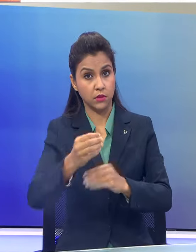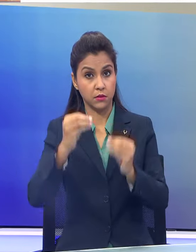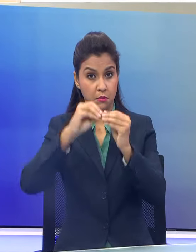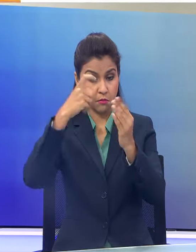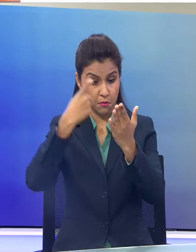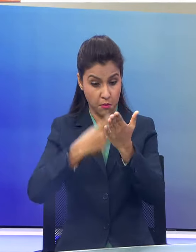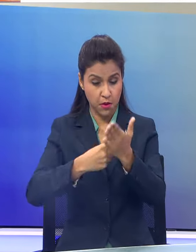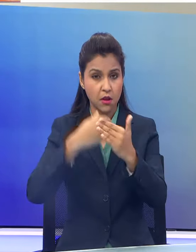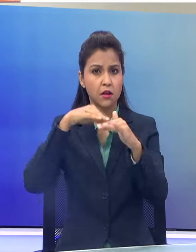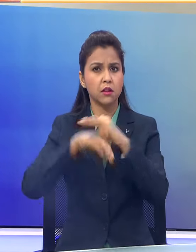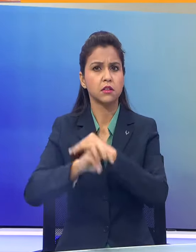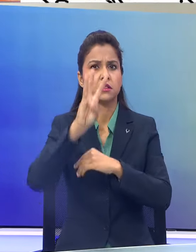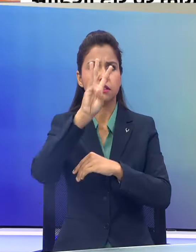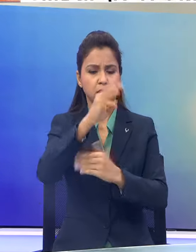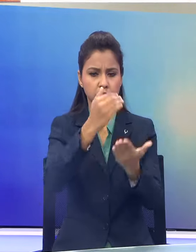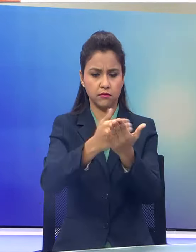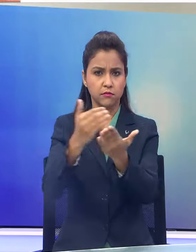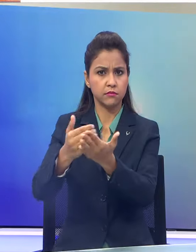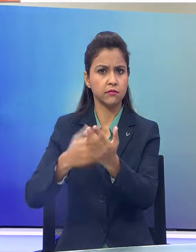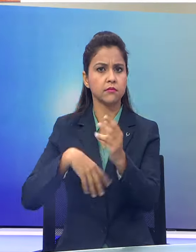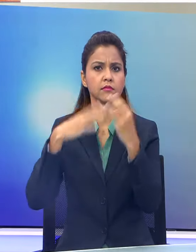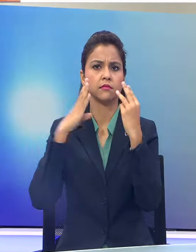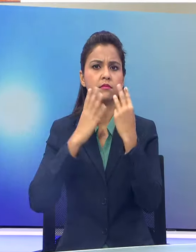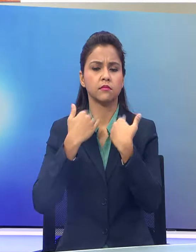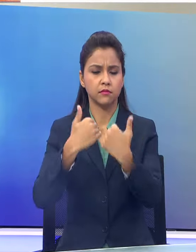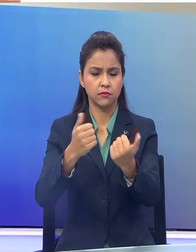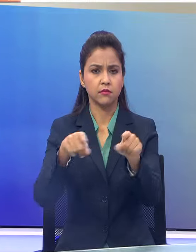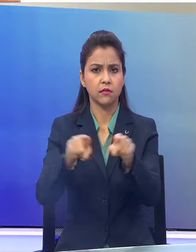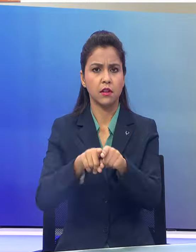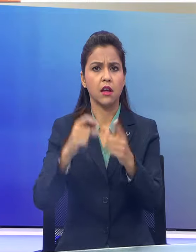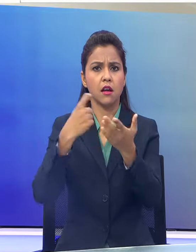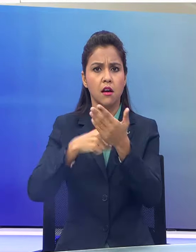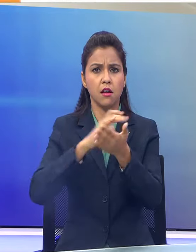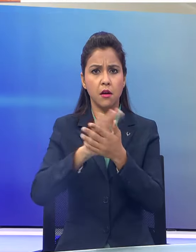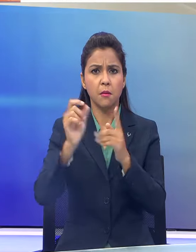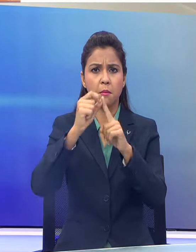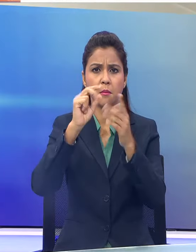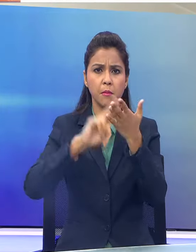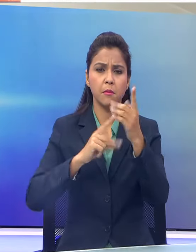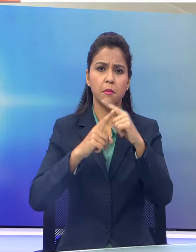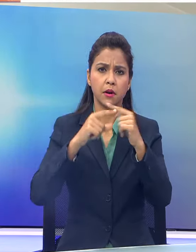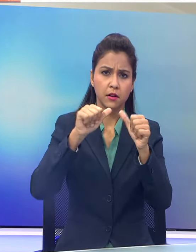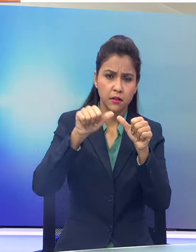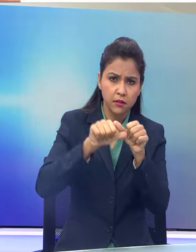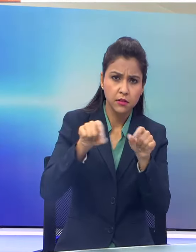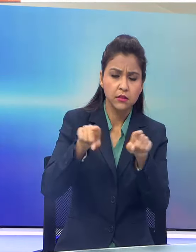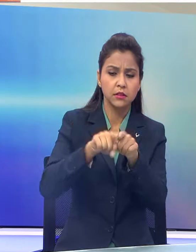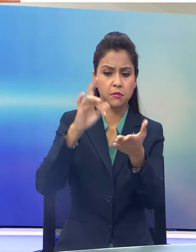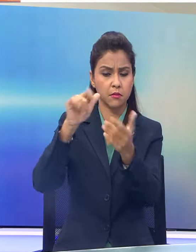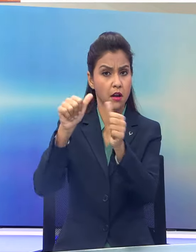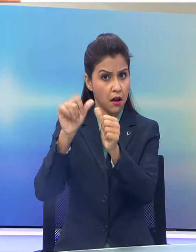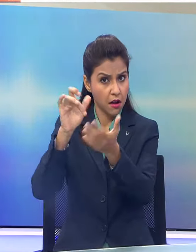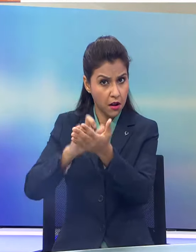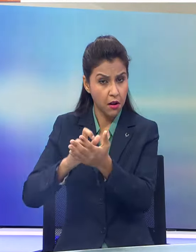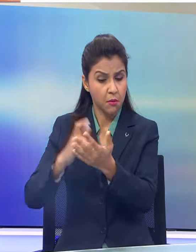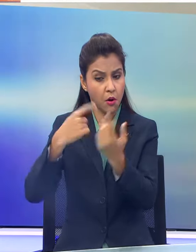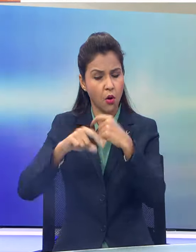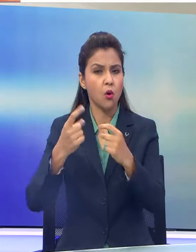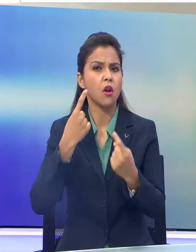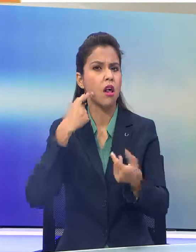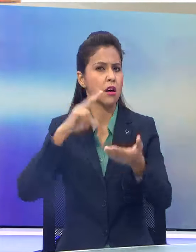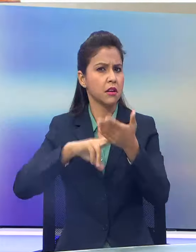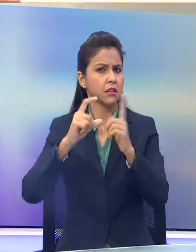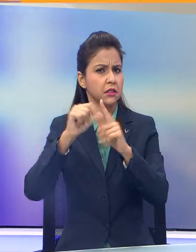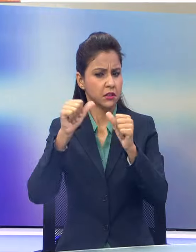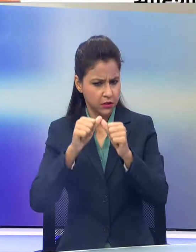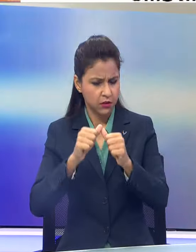में तीन जन सभाओं को संबोदित करेंगे राहुल गांधी, पतना साहिब, पाटली पुत्र और आरा में मधदाताओं से इंदिया गठ बंदन